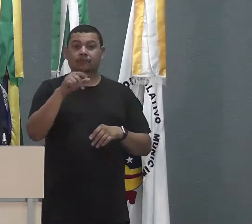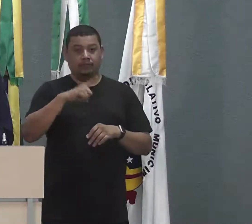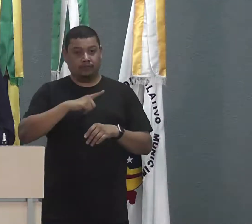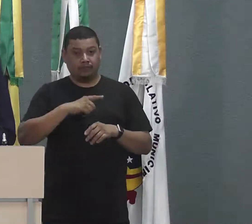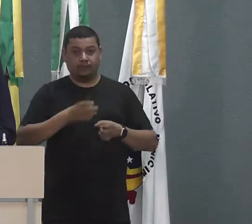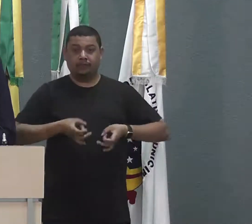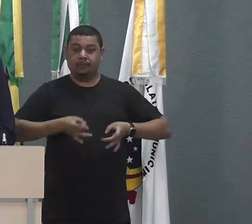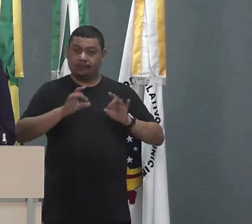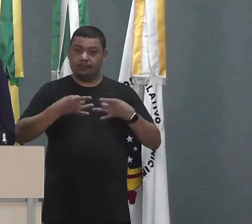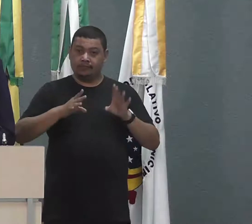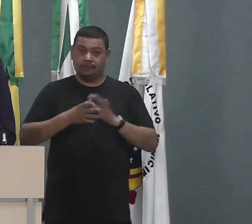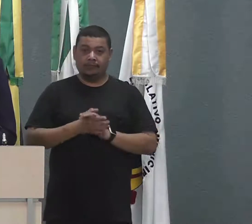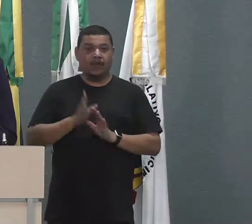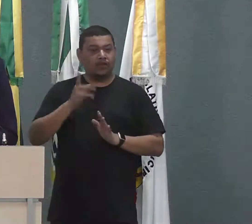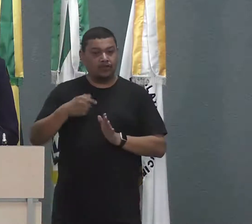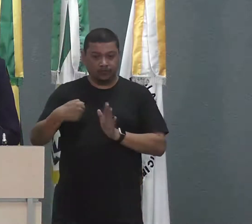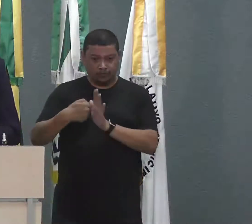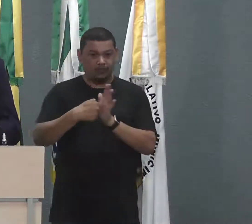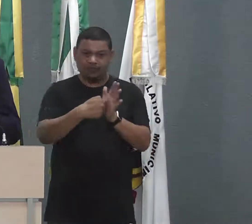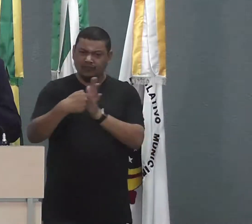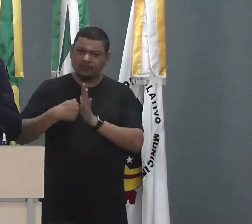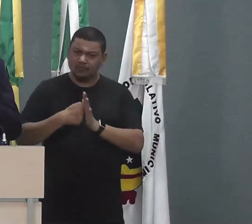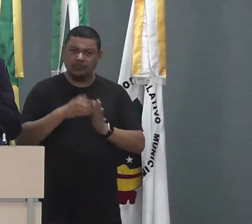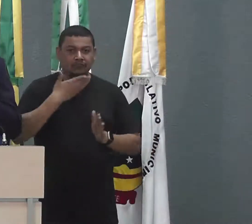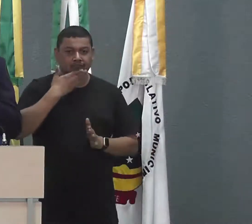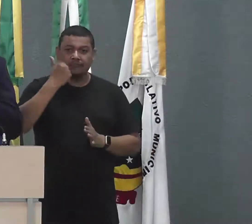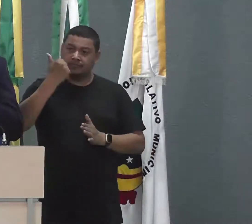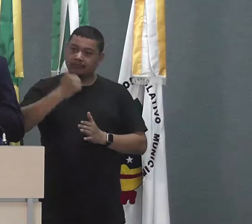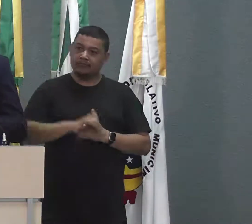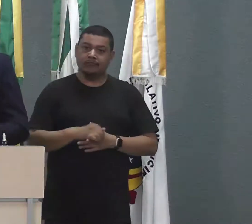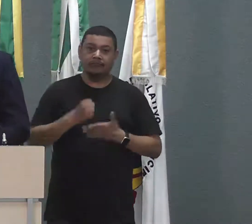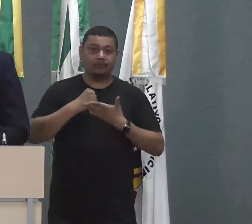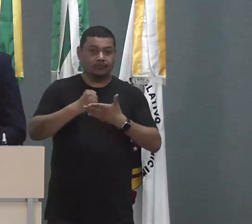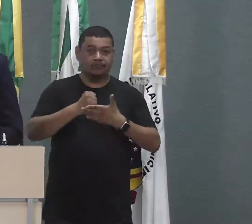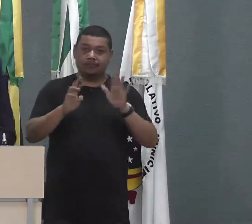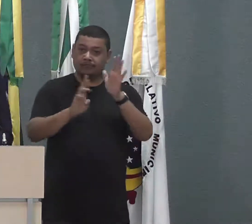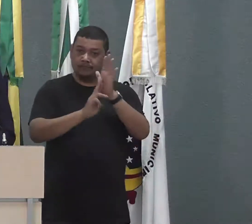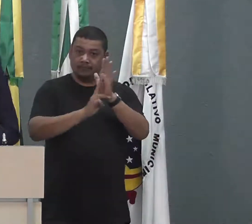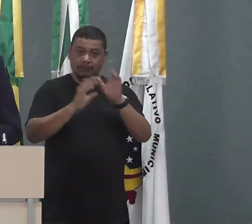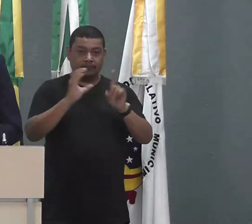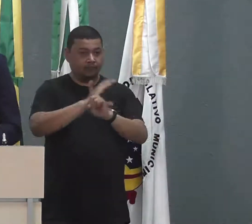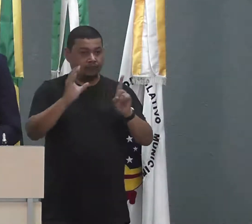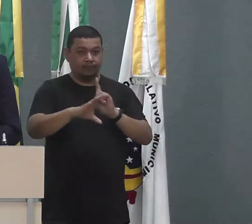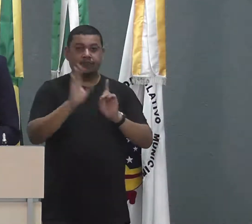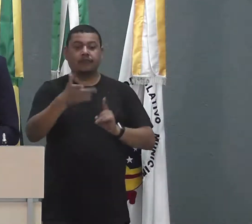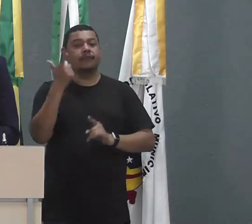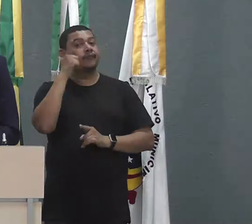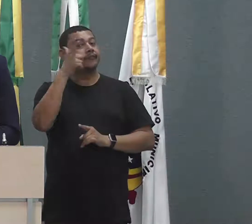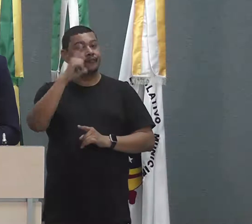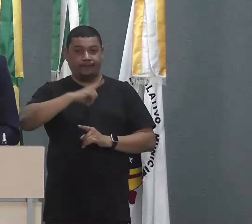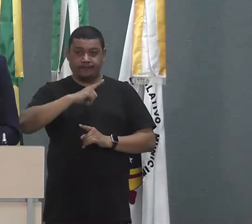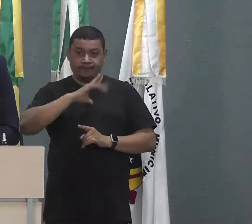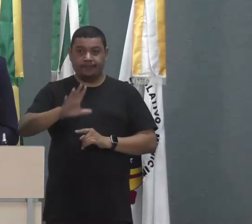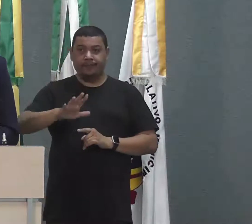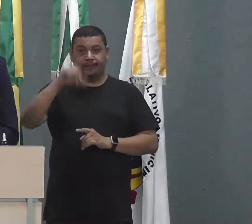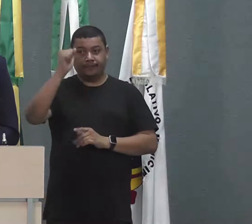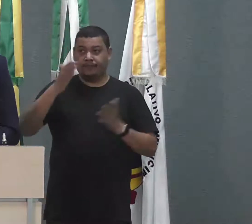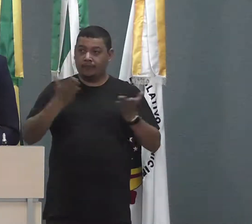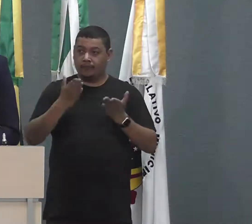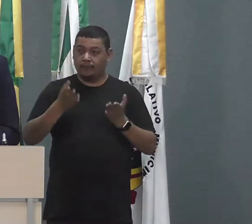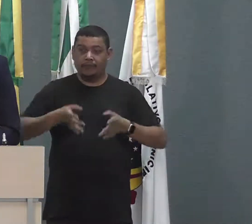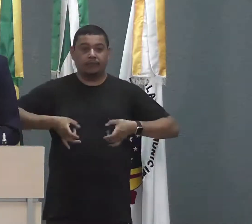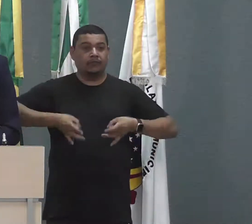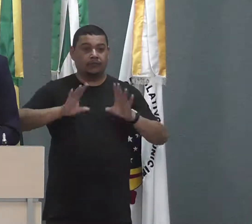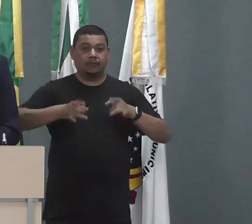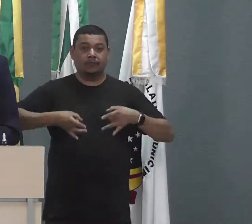com o trabalho da gente, cobrando, reivindicando melhoria para aquela população, conseguimos esse êxito. Hoje começam as vendas